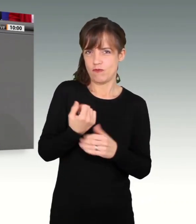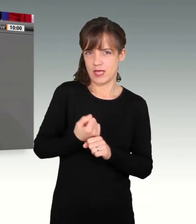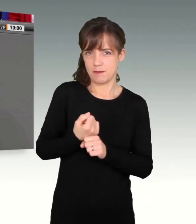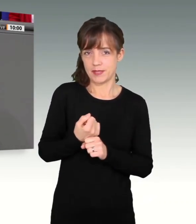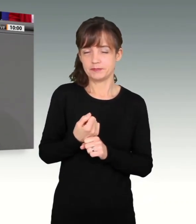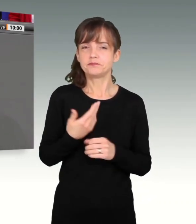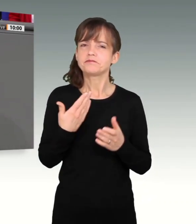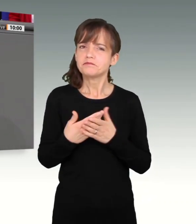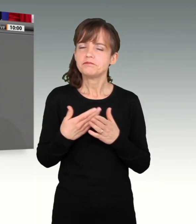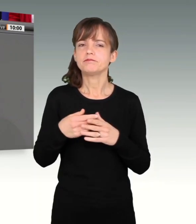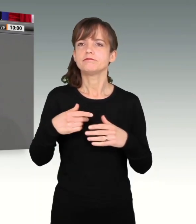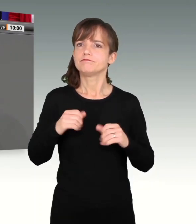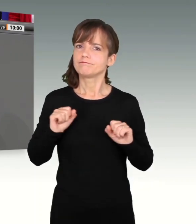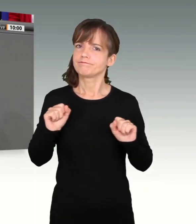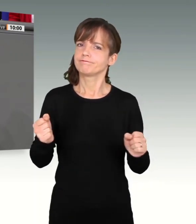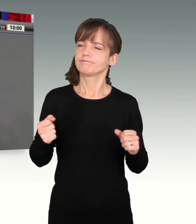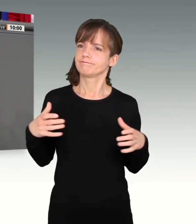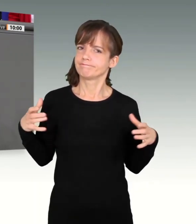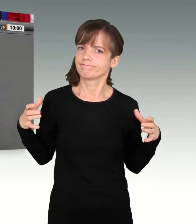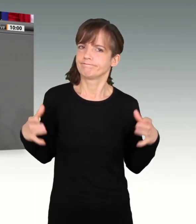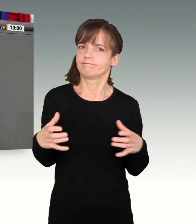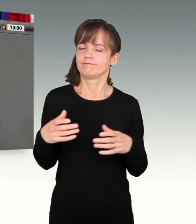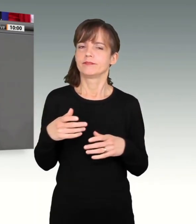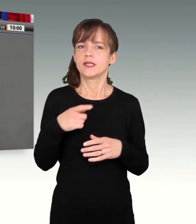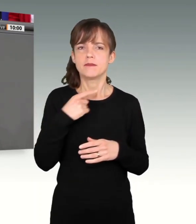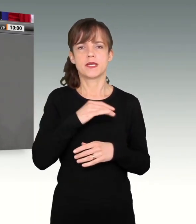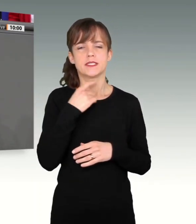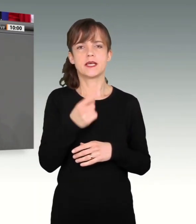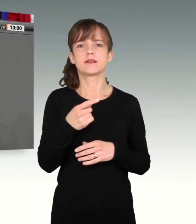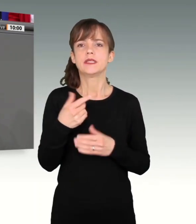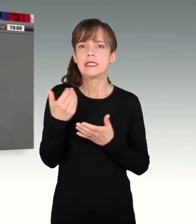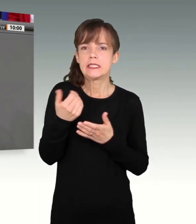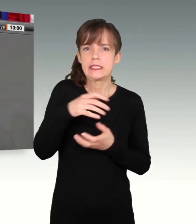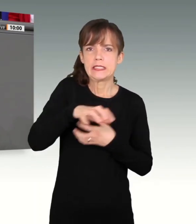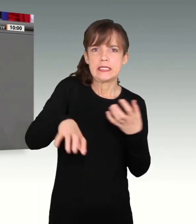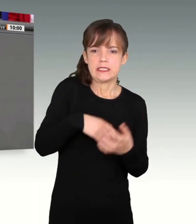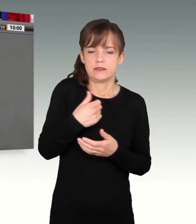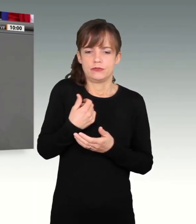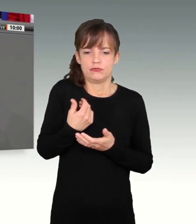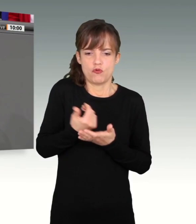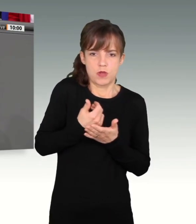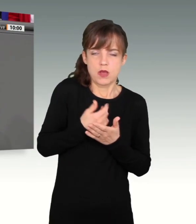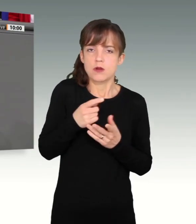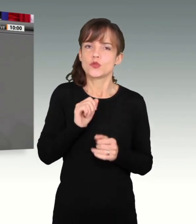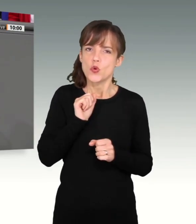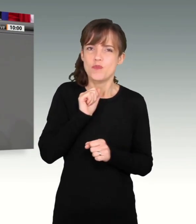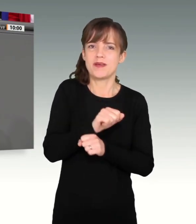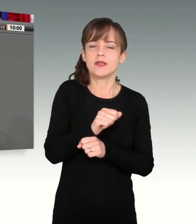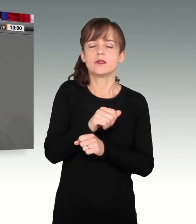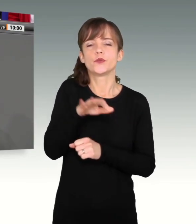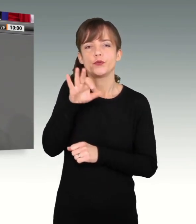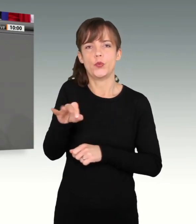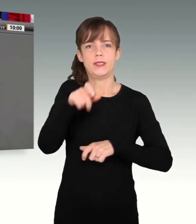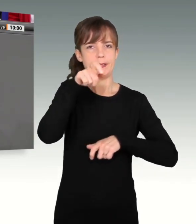unser gemeinsamer Geist war immer davon getragen, dass man in die Krise nicht hineinsparen darf, sondern dass man sie überwinden muss im Sinne der Menschen.